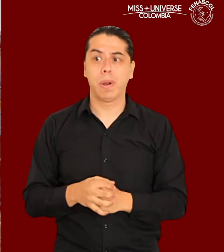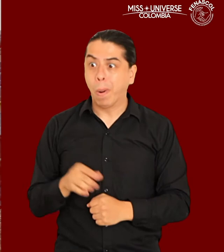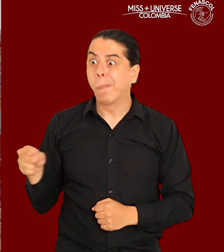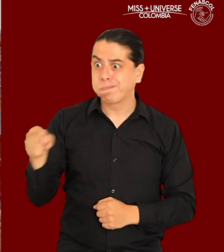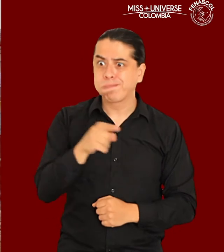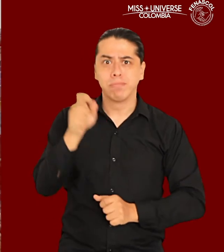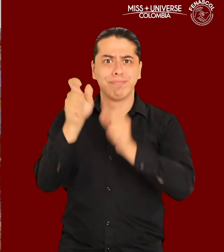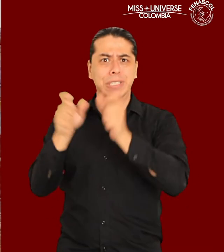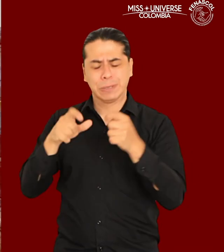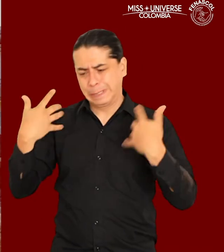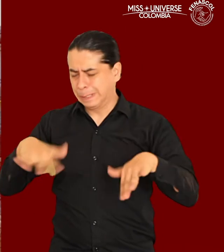personas damnificadas.